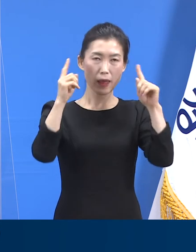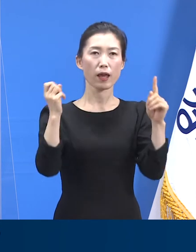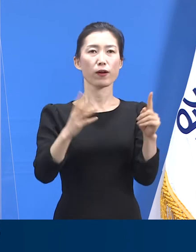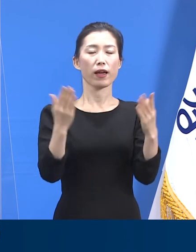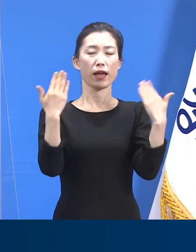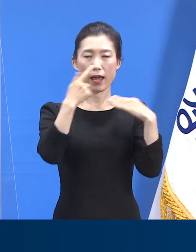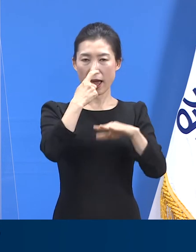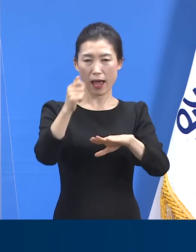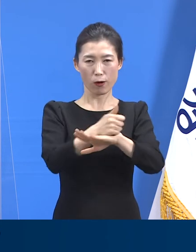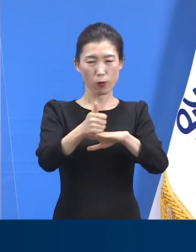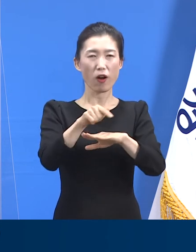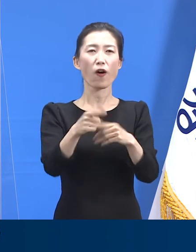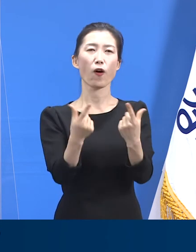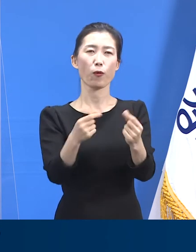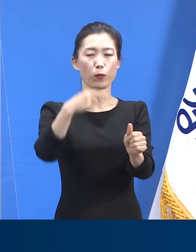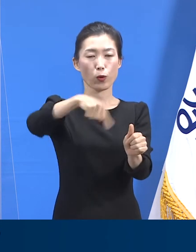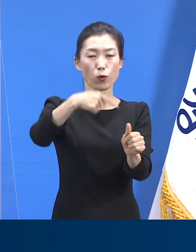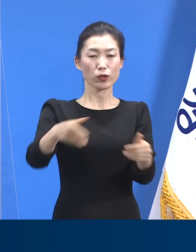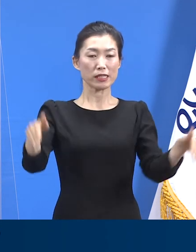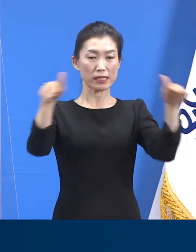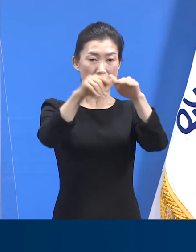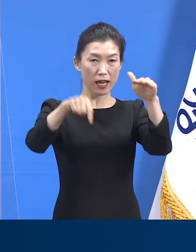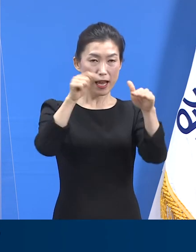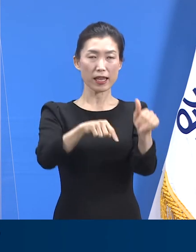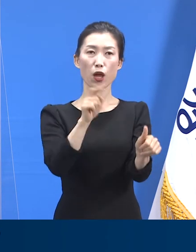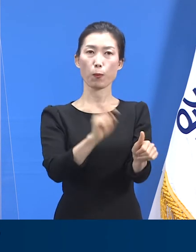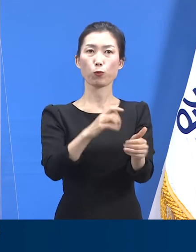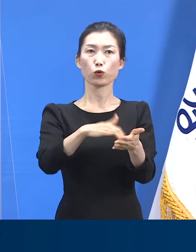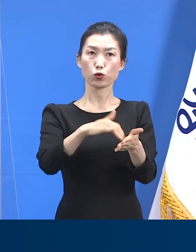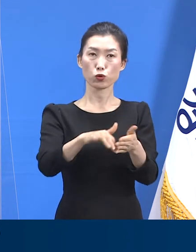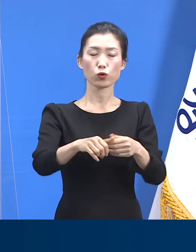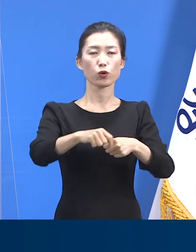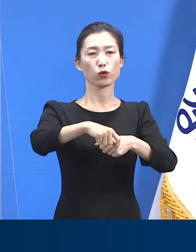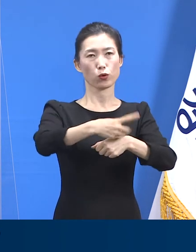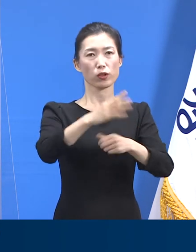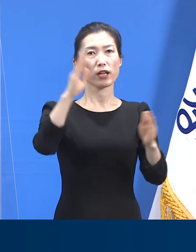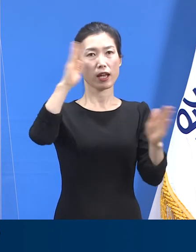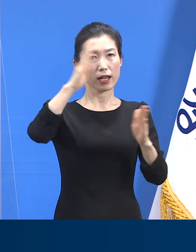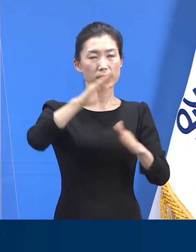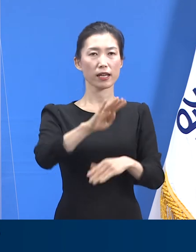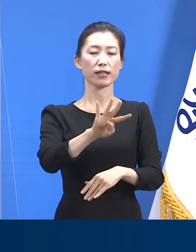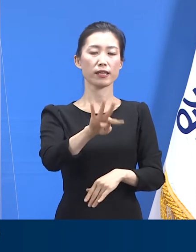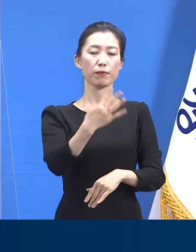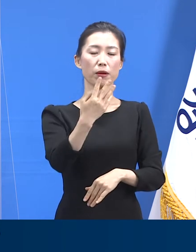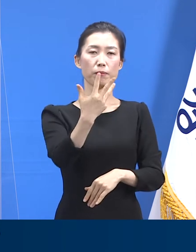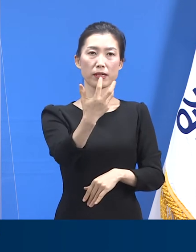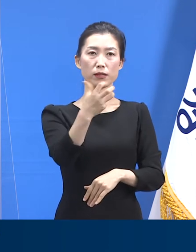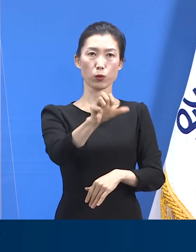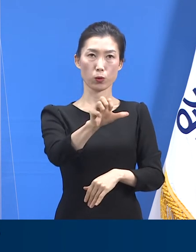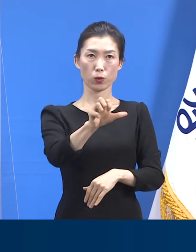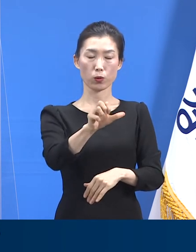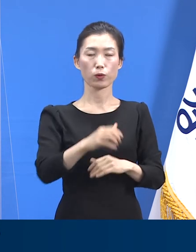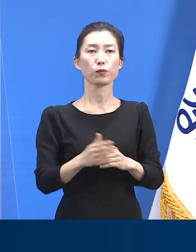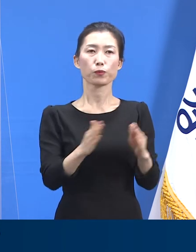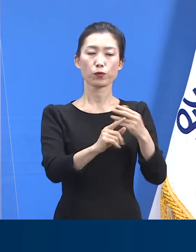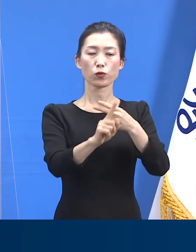교육시설에서 발생한 확진자 수는 초등학생 485명,